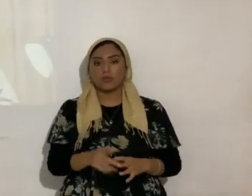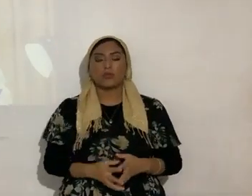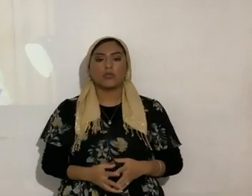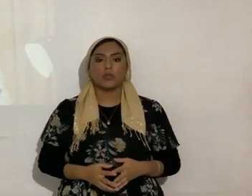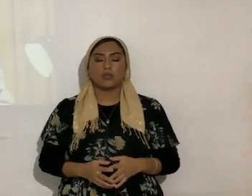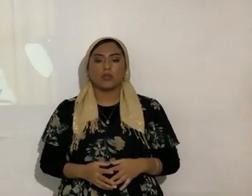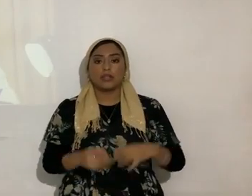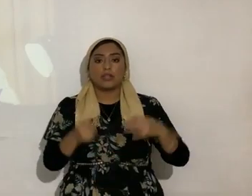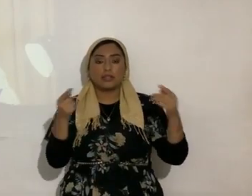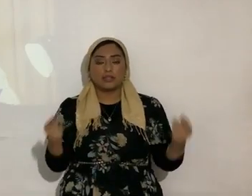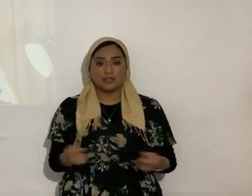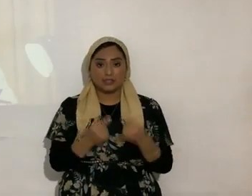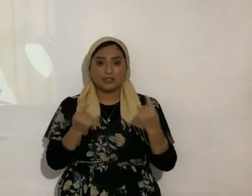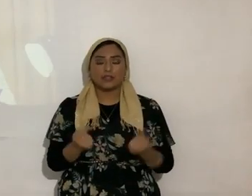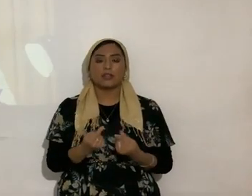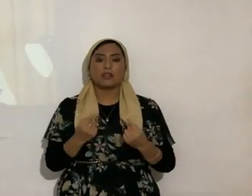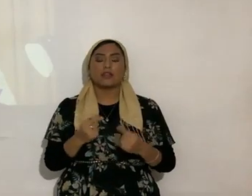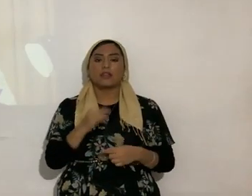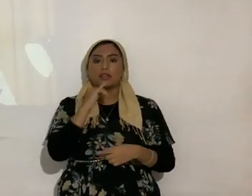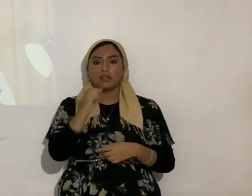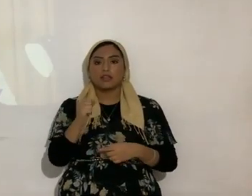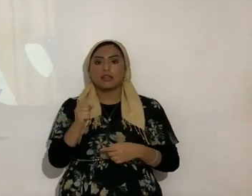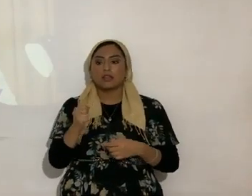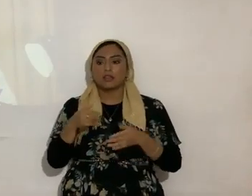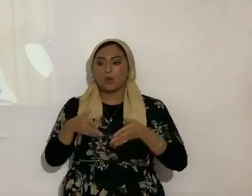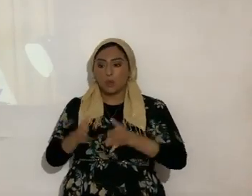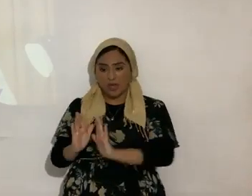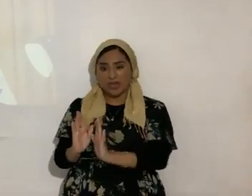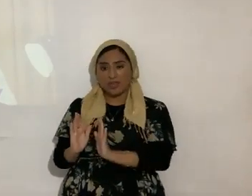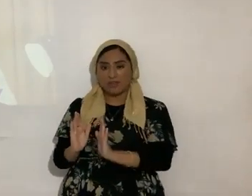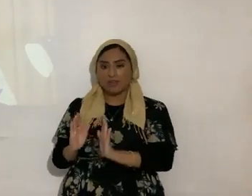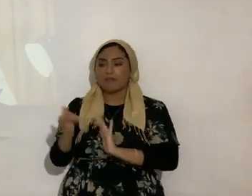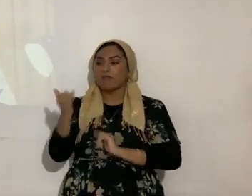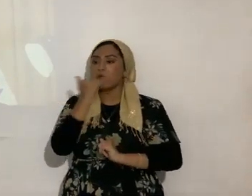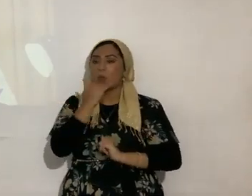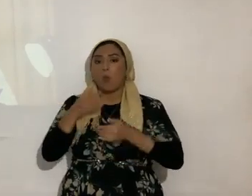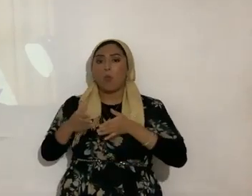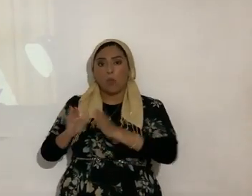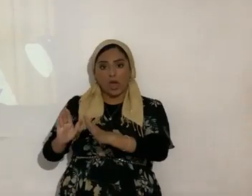el pecado es una fórmula, o una forma más bien equivocada de la realidad,